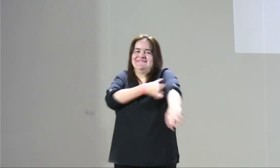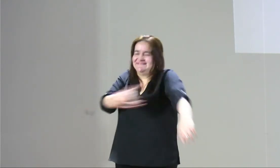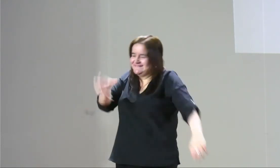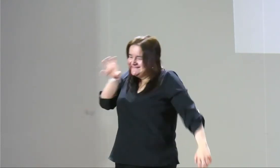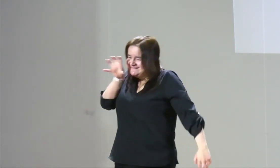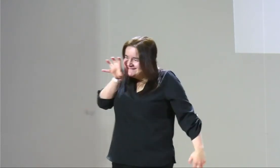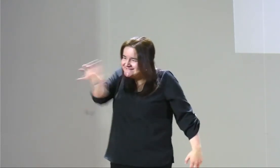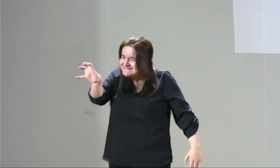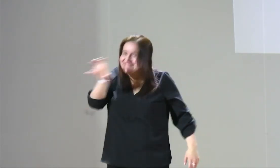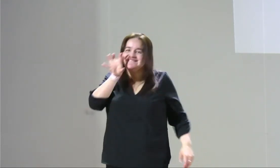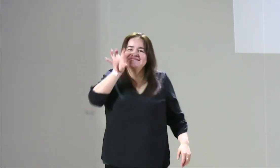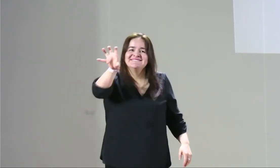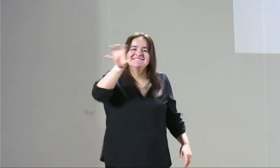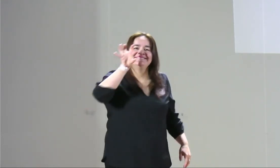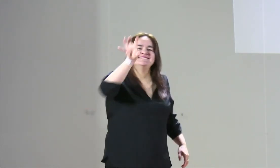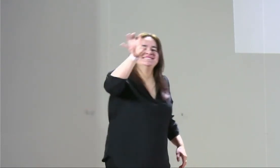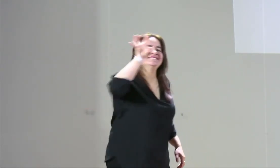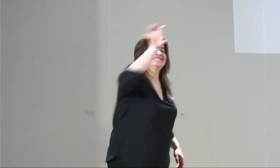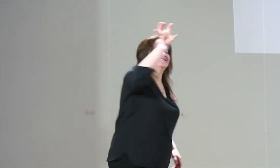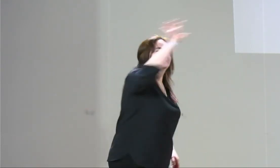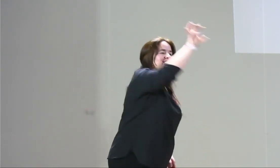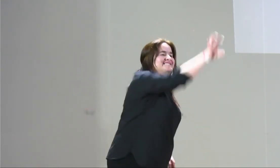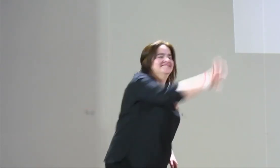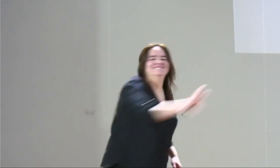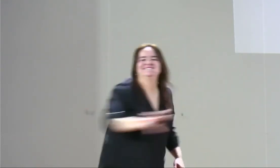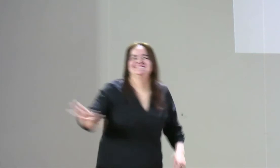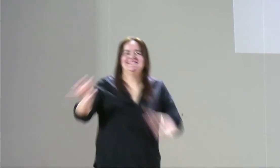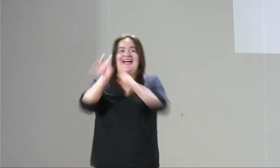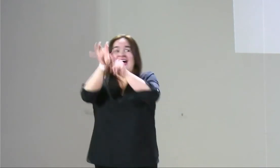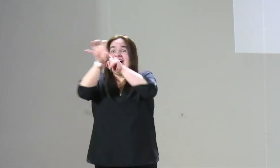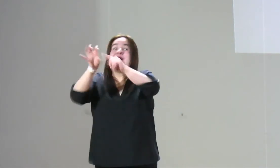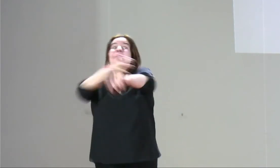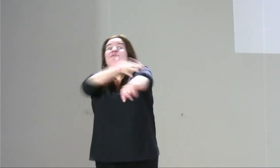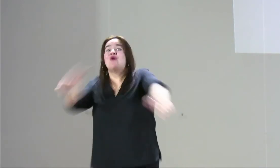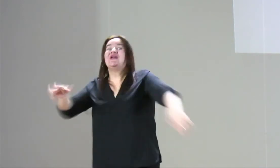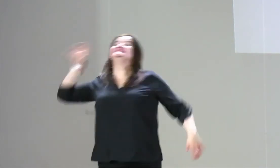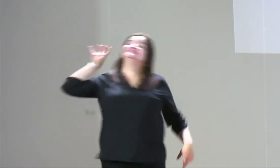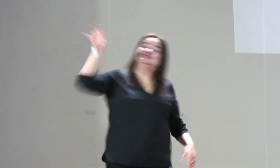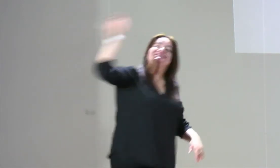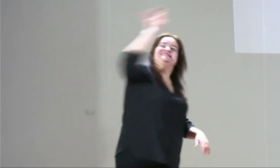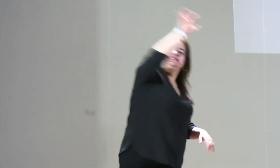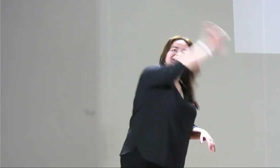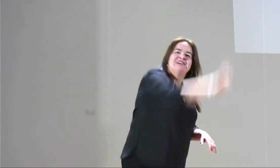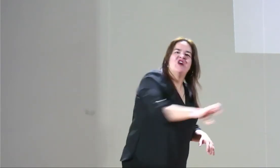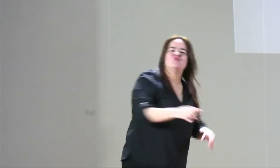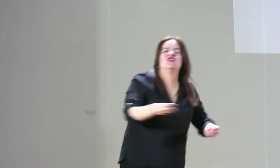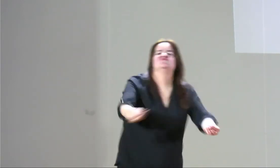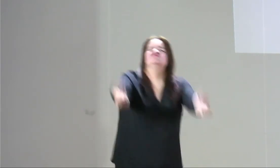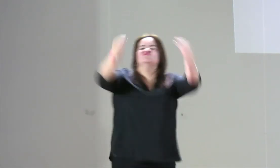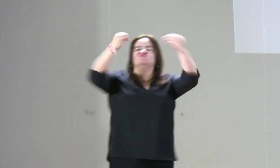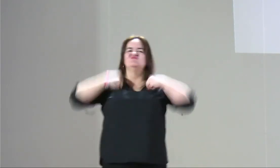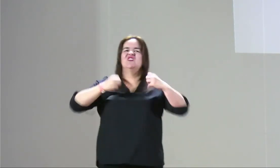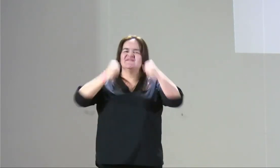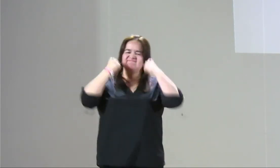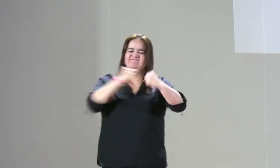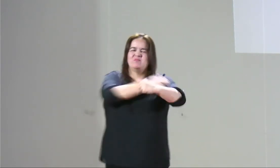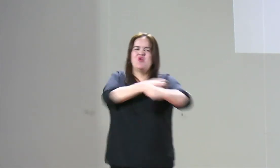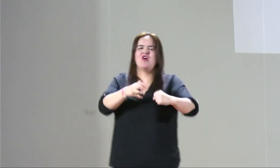Es importante lo que habíamos hablado inicialmente. La 1 dice que hay que empoderar, que entregarle el poder a la mujer, entregar ese poder,